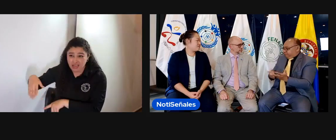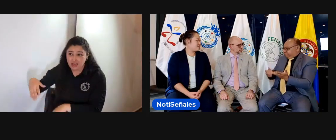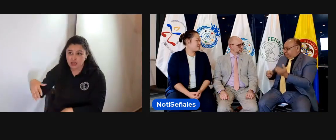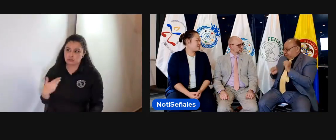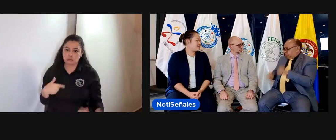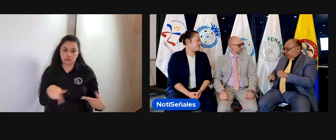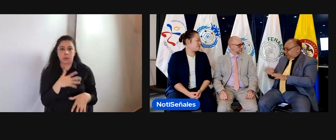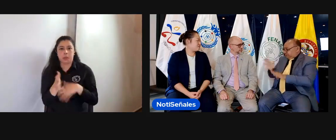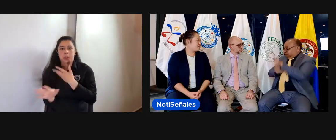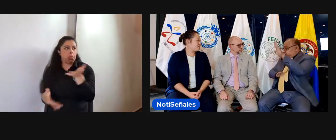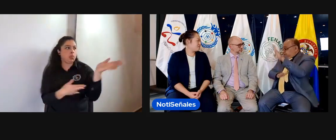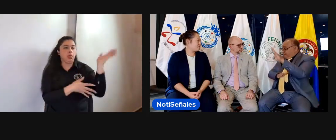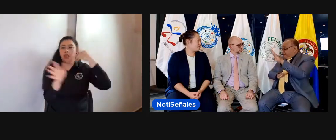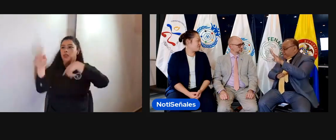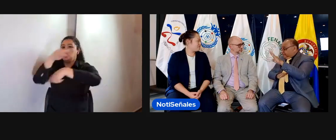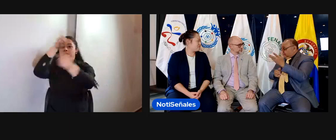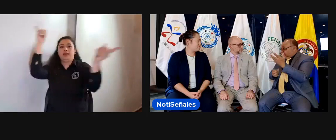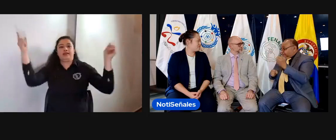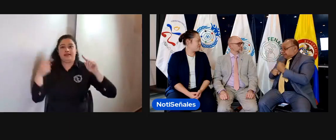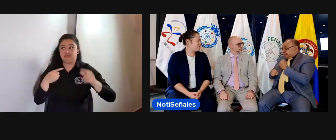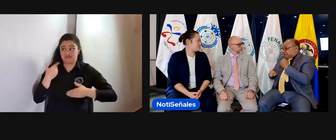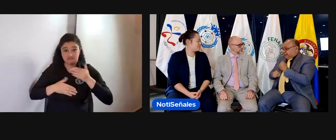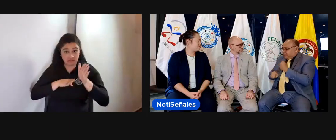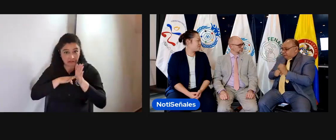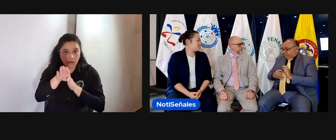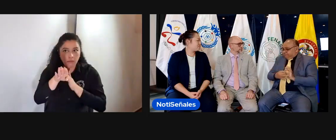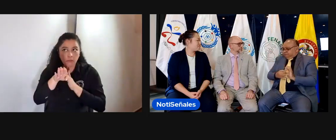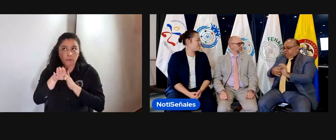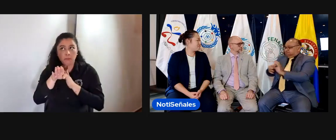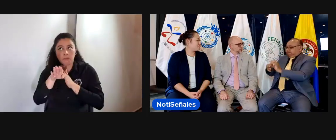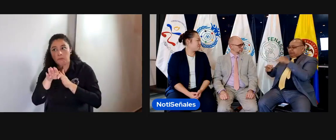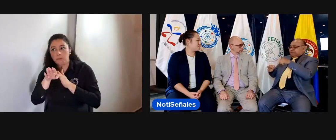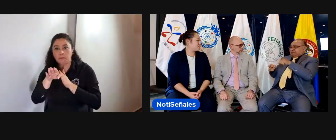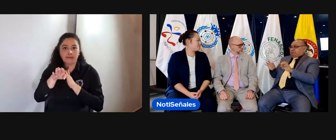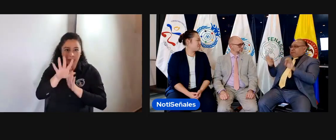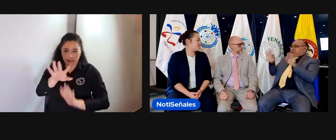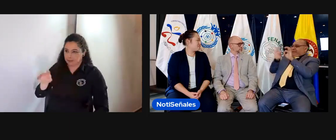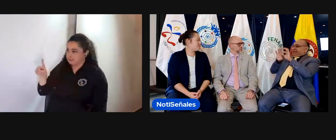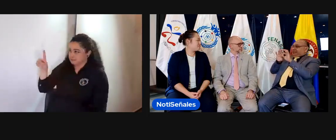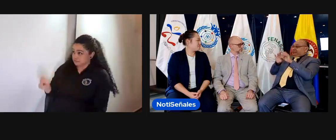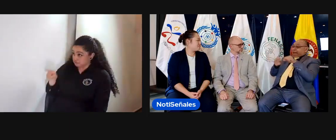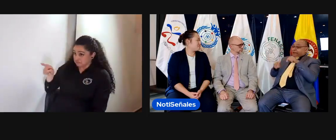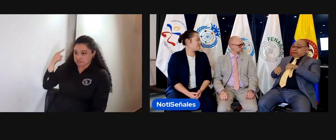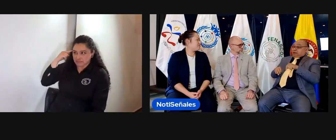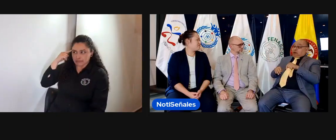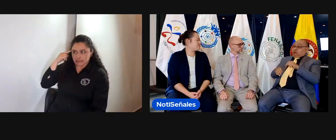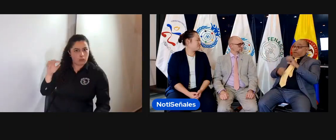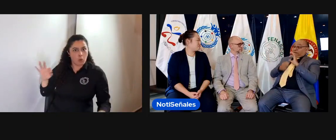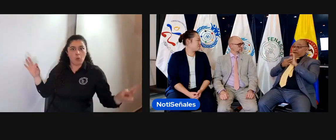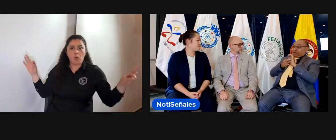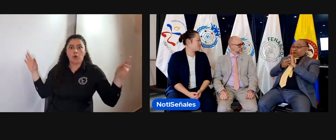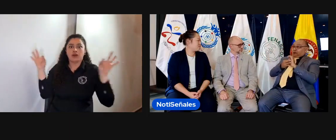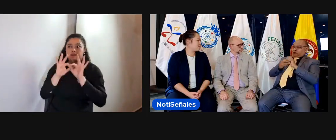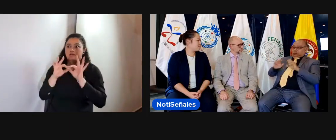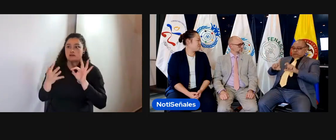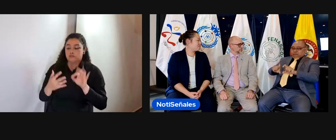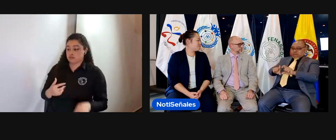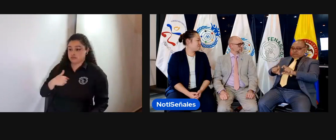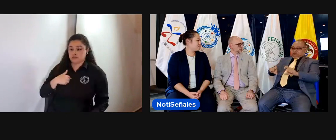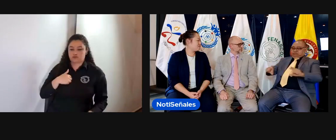Si esto no sucede, si no trabajamos de manera articulada, ¿ustedes creen que podríamos progresar? Esto es muy importante, la unión.